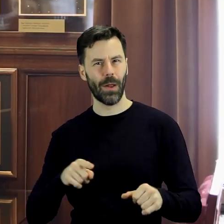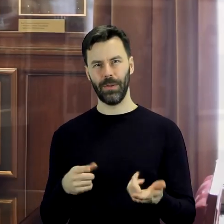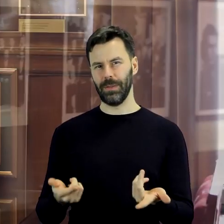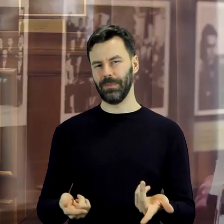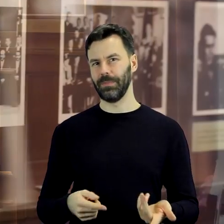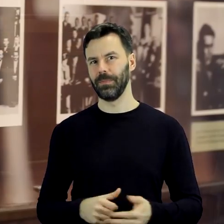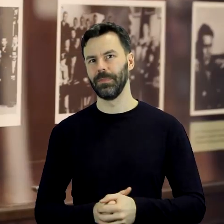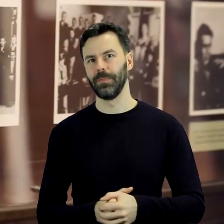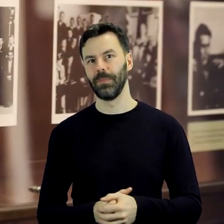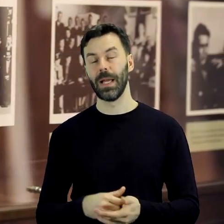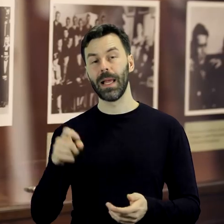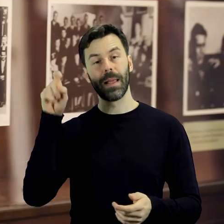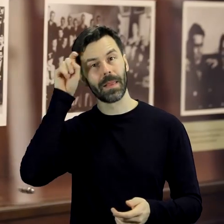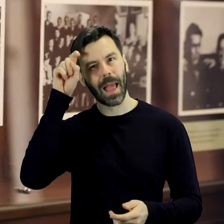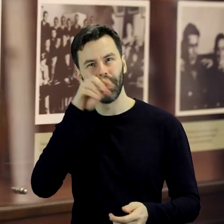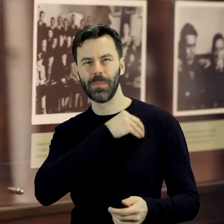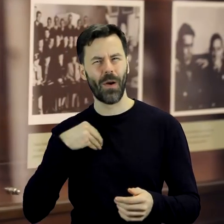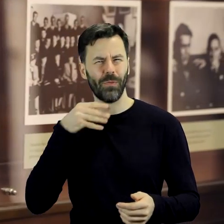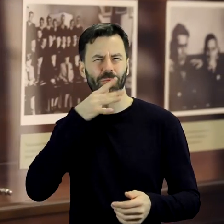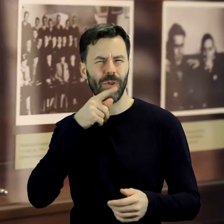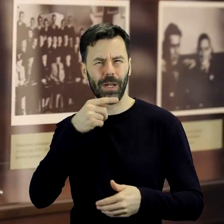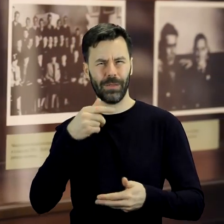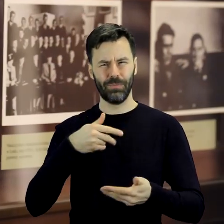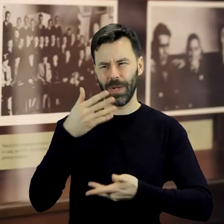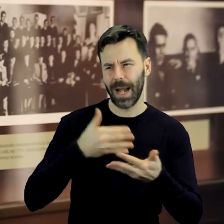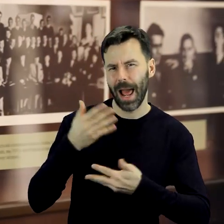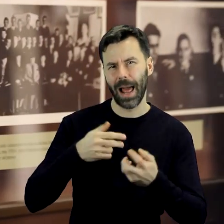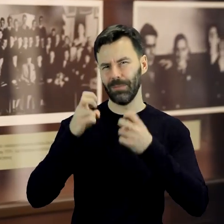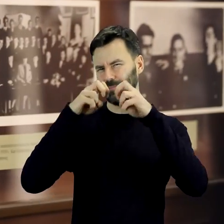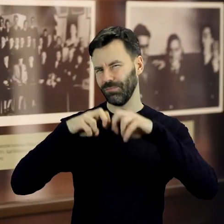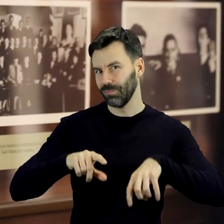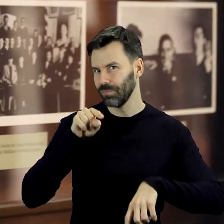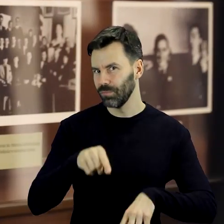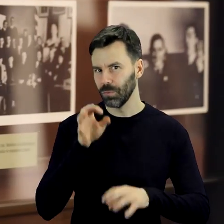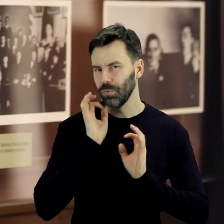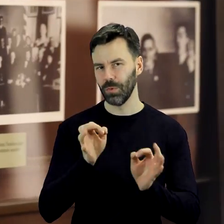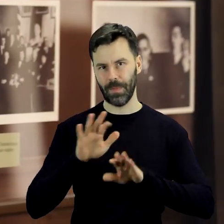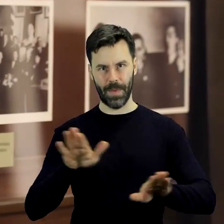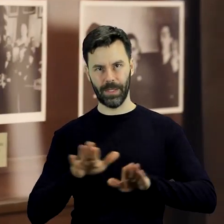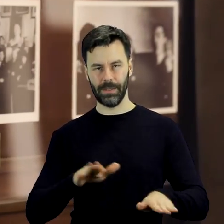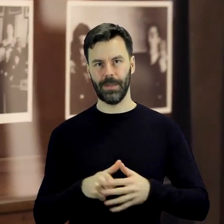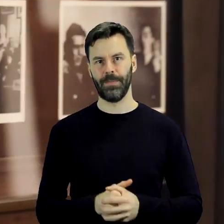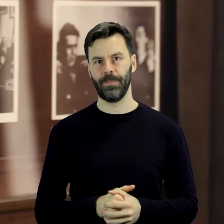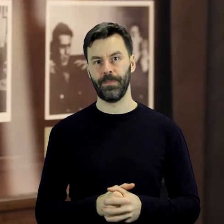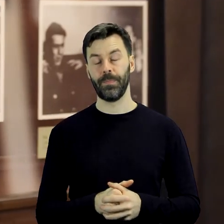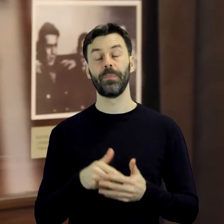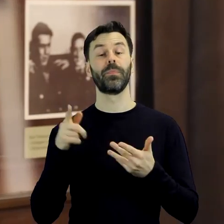wielonarodowa atmosfera ukształtowała przyszłego tłumacza. Dlatego podarował Muzeum Miasta Łodzi